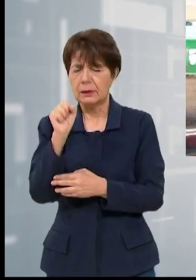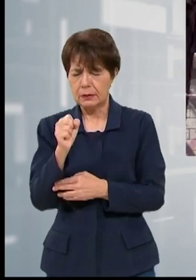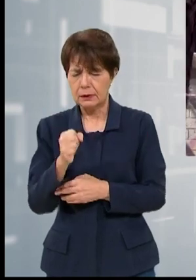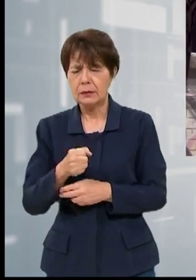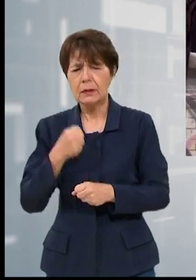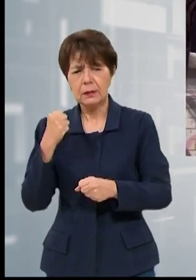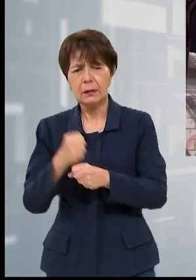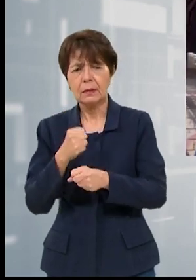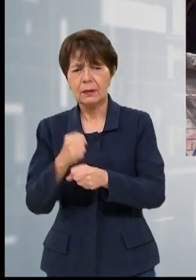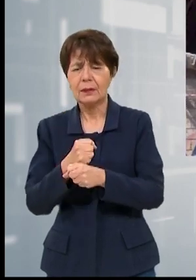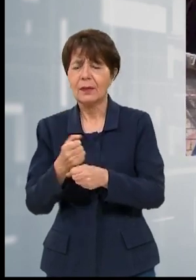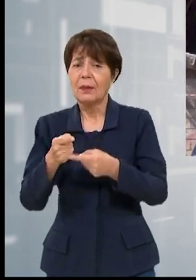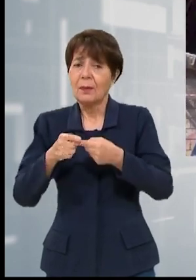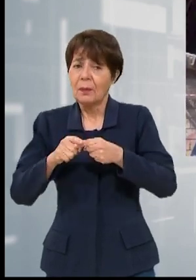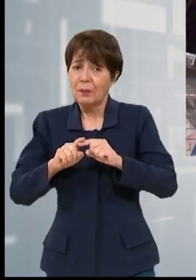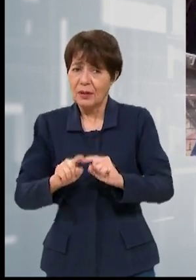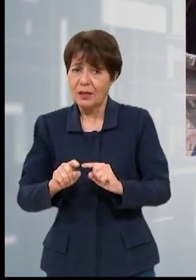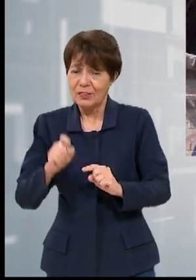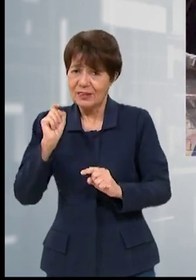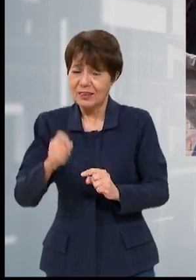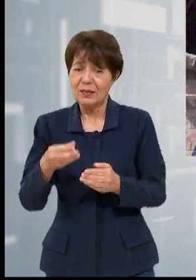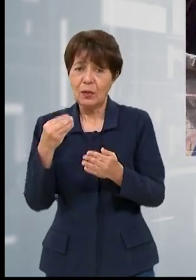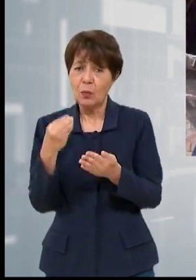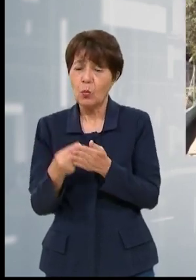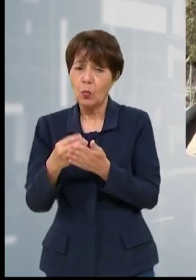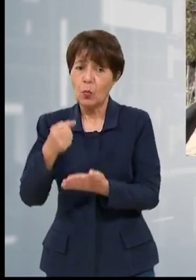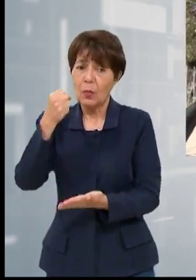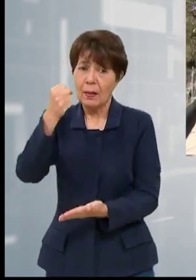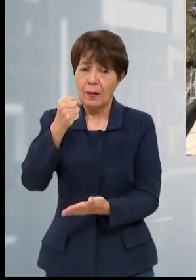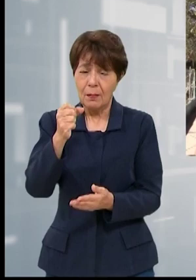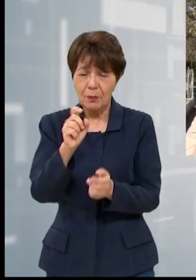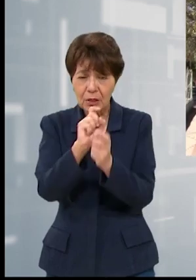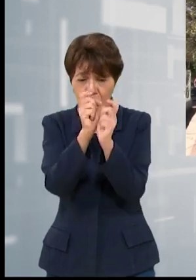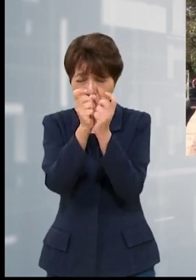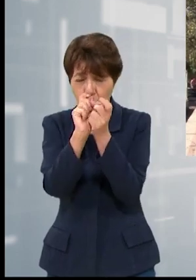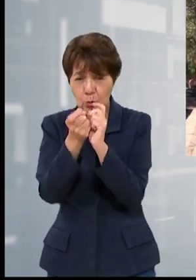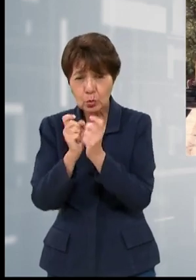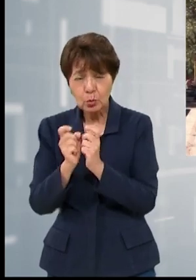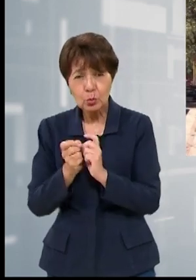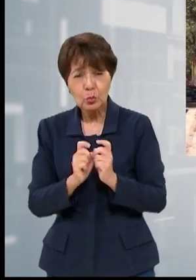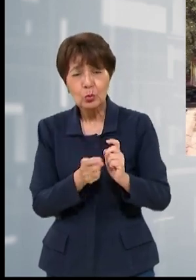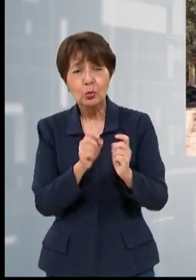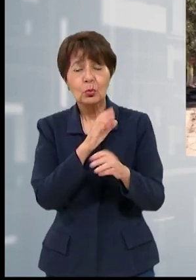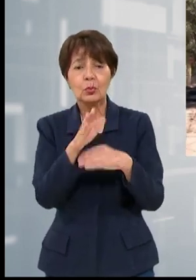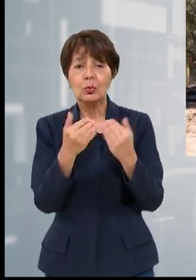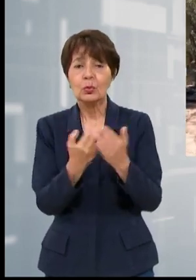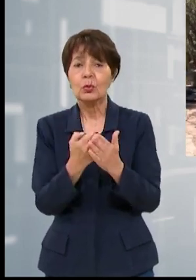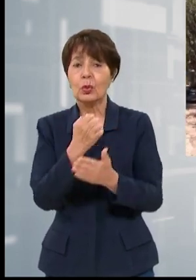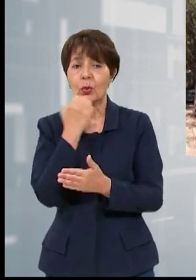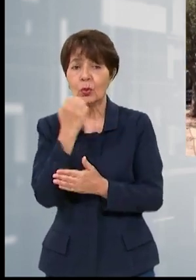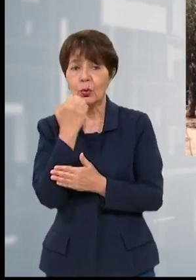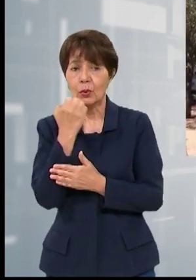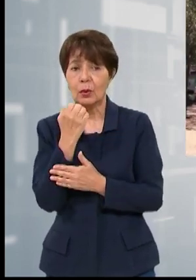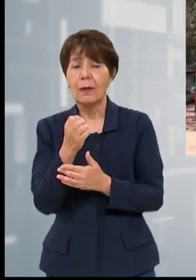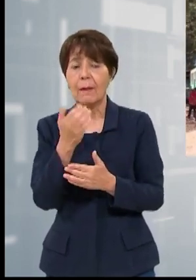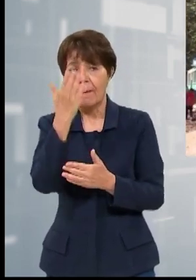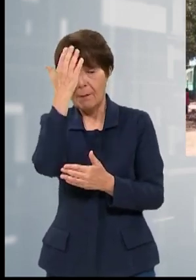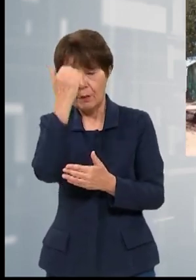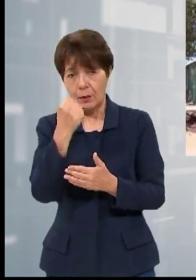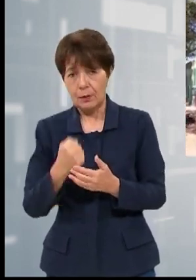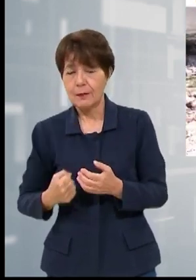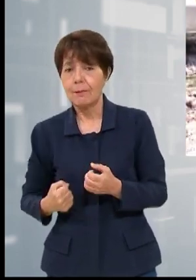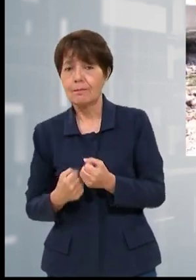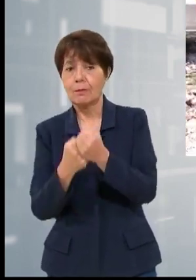favor, aún se necesita una fuerte inversión para acondicionar los espacios de la mejor manera, porque esto afianza el